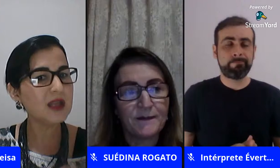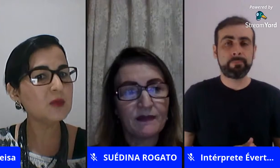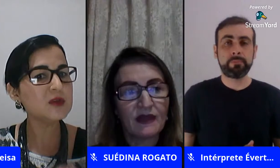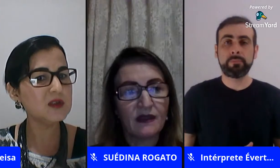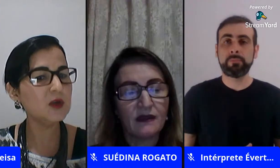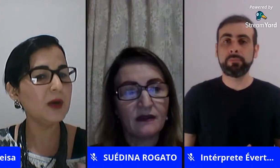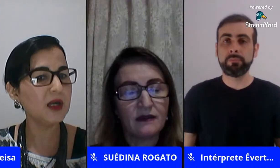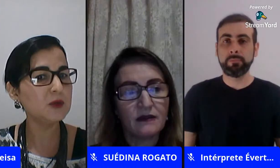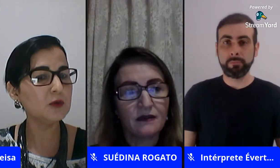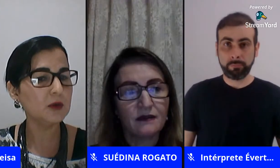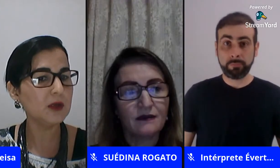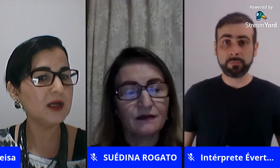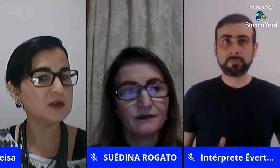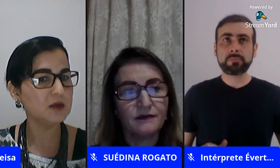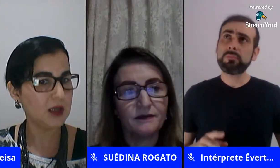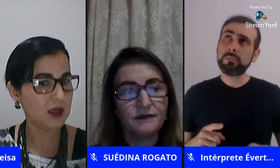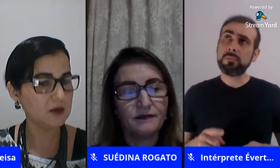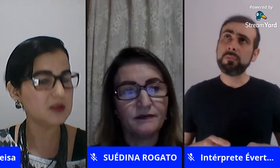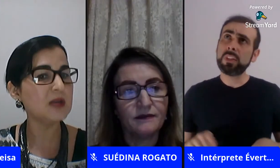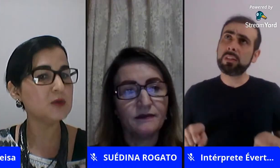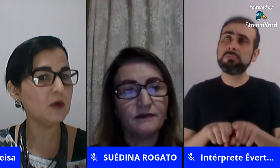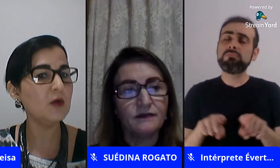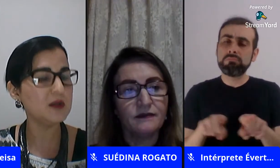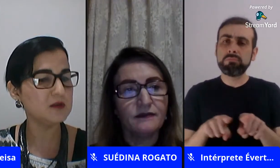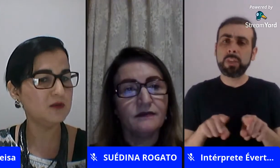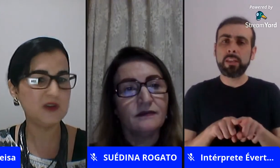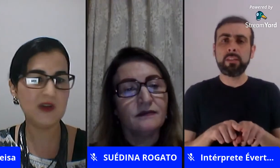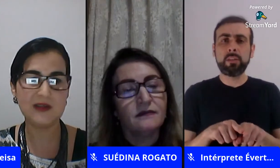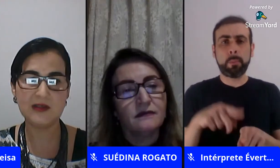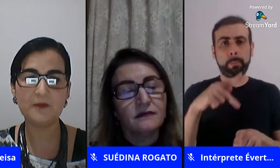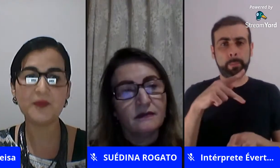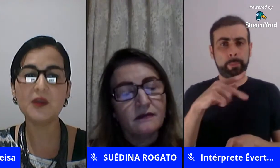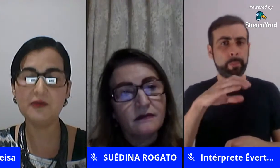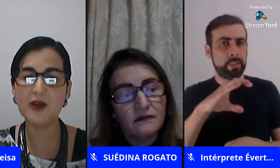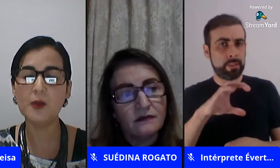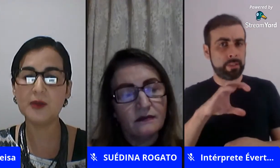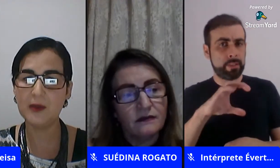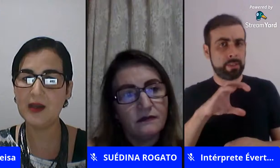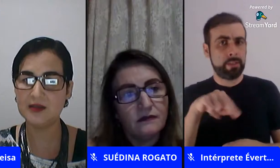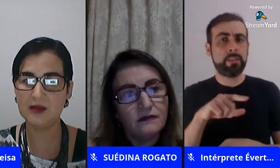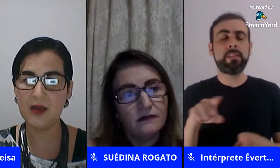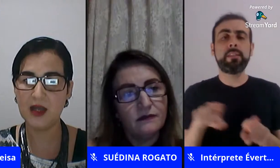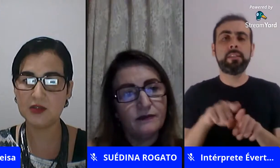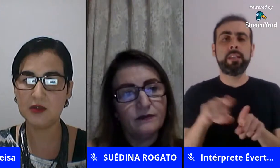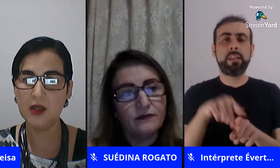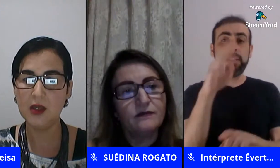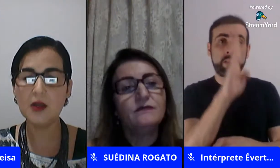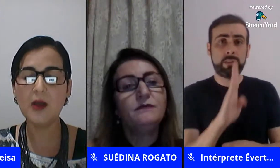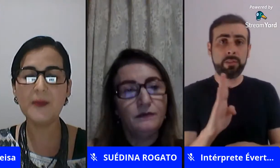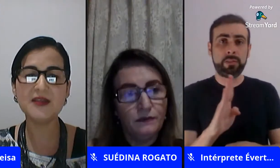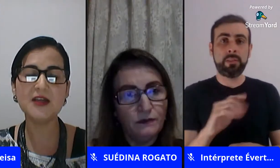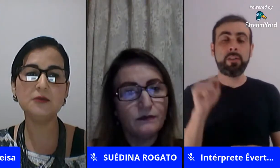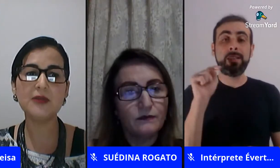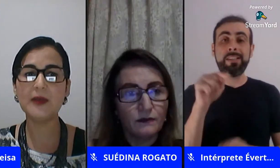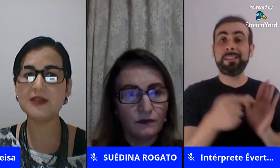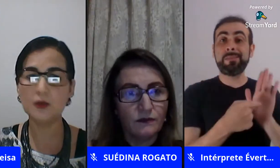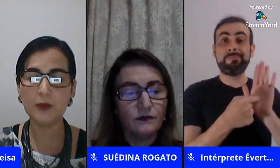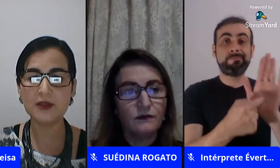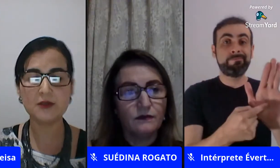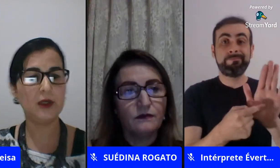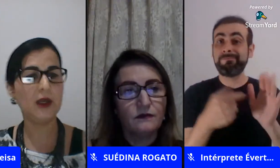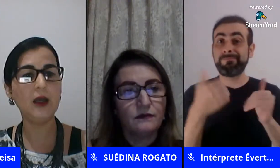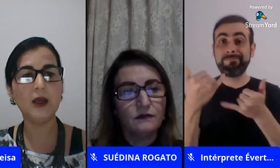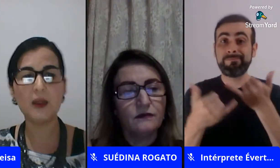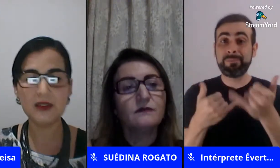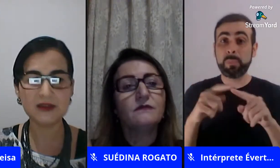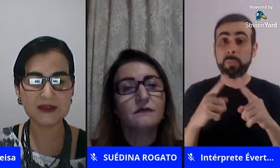nós temos sim o parâmetro curricular nacional nós temos documentos oficiais que falam para trabalhar essa temática então apesar de não estar aparecendo